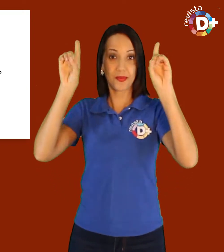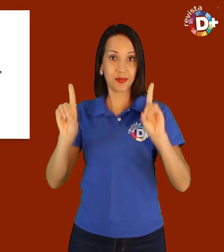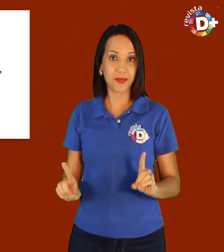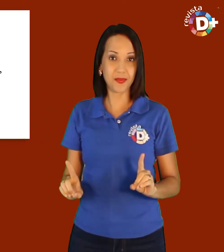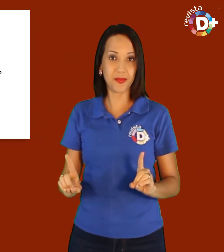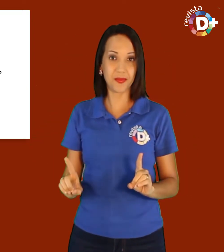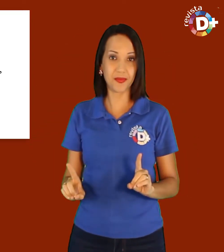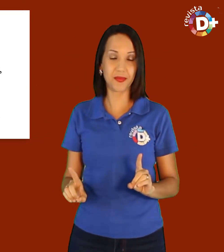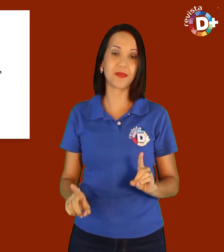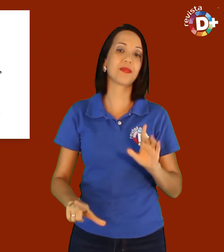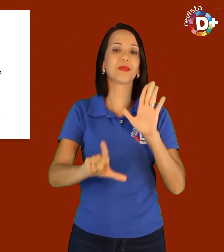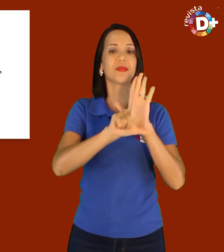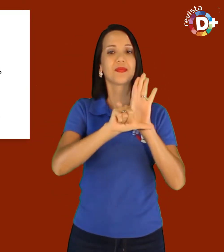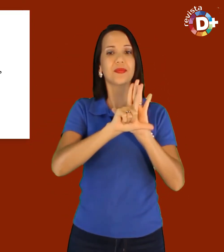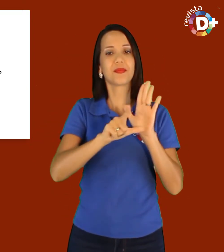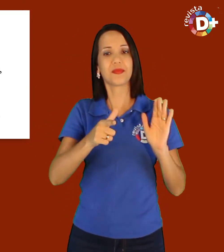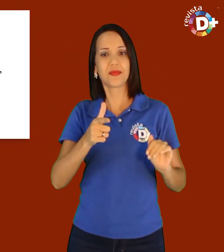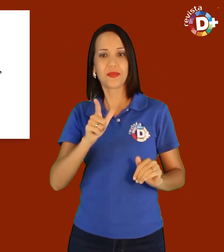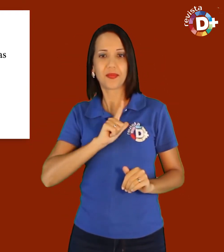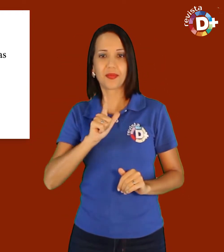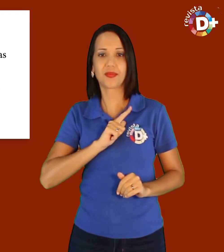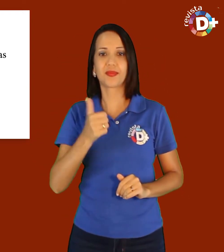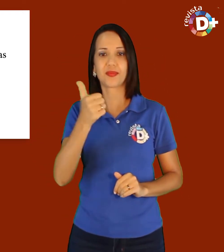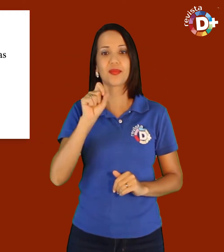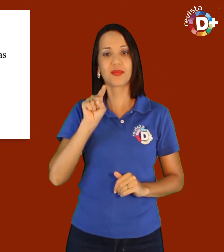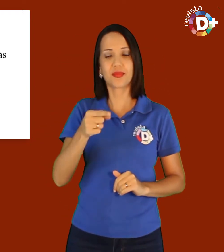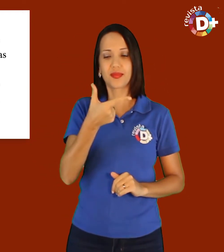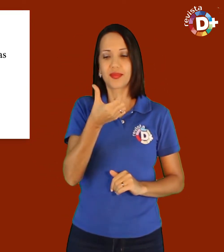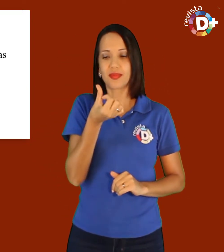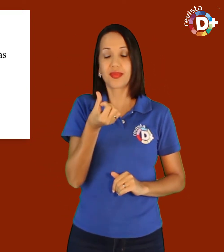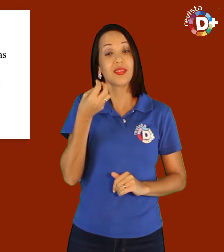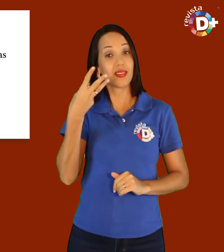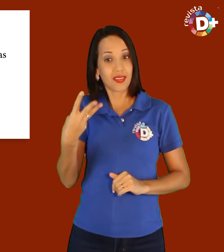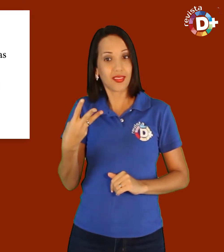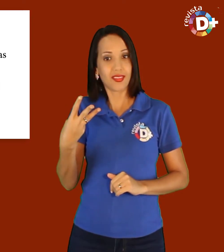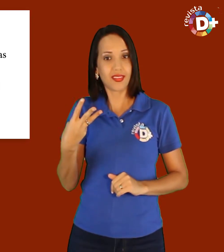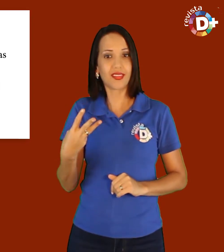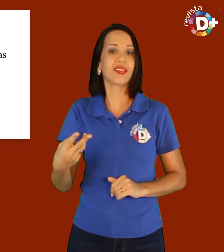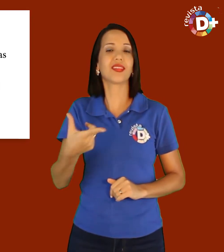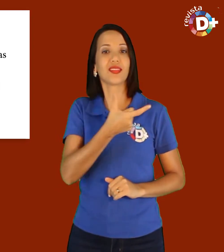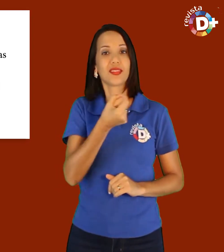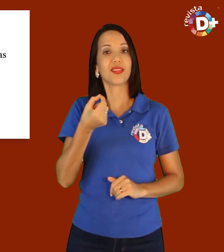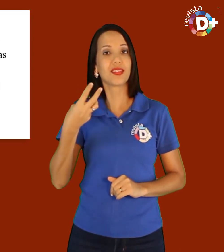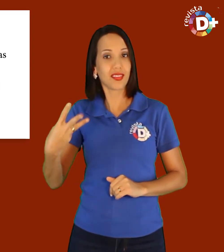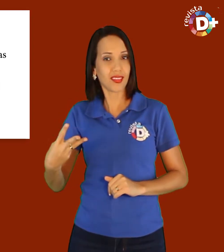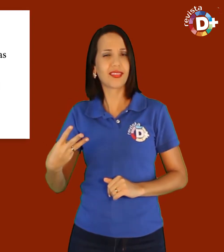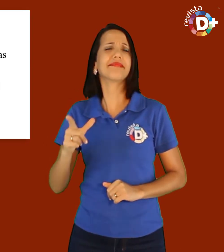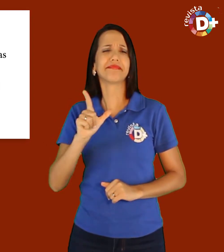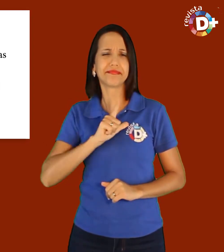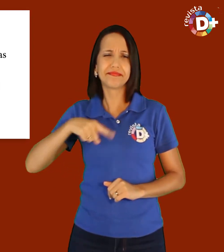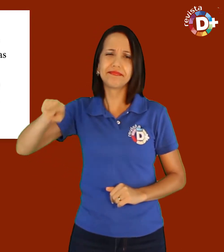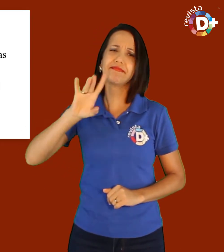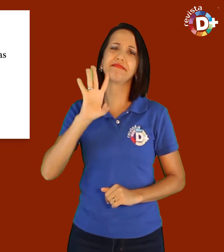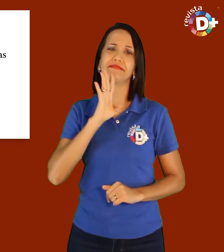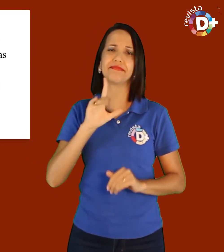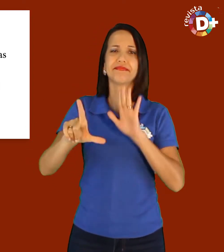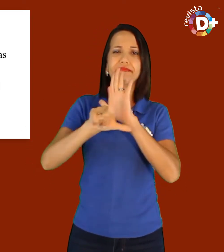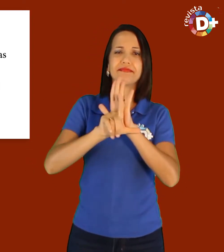deficiência. A Lei 11.263, de 2003,